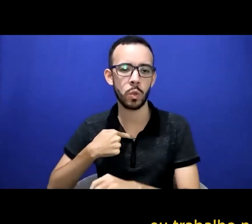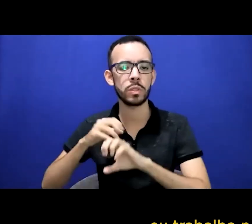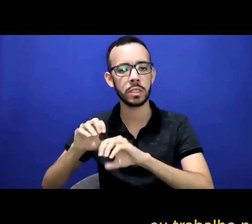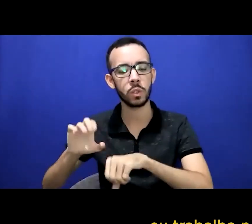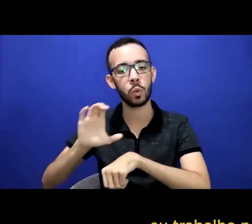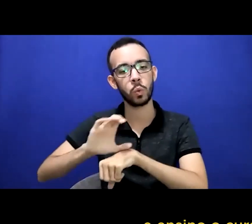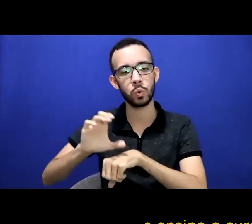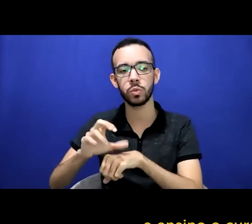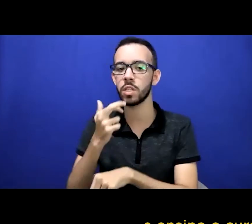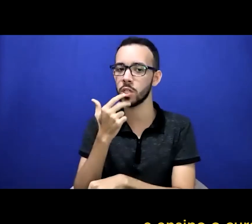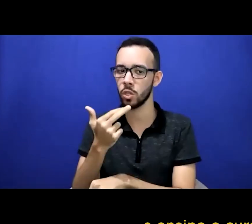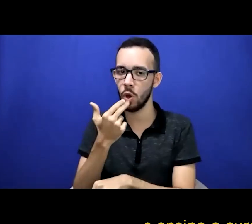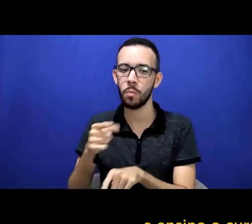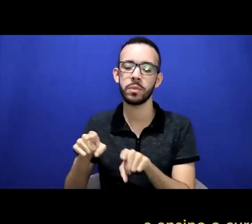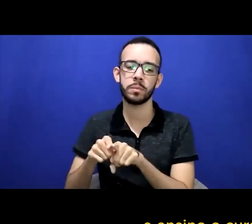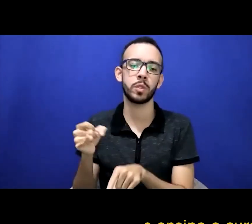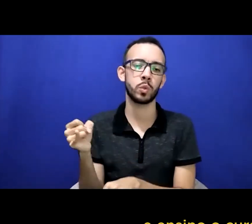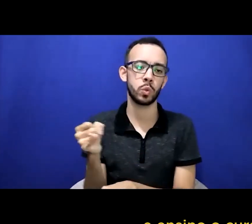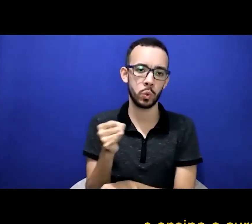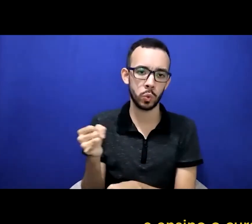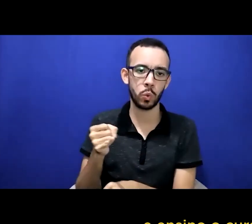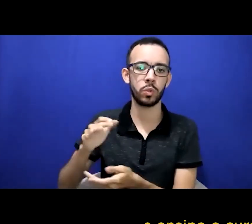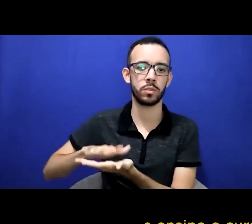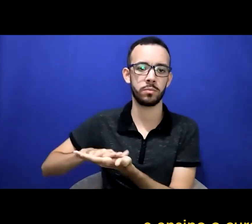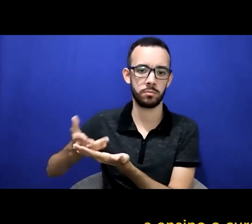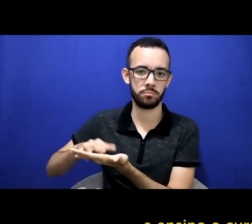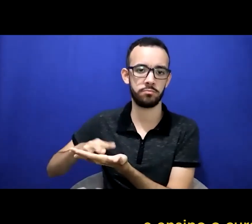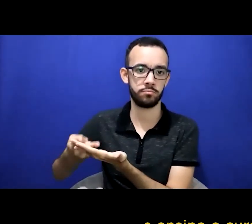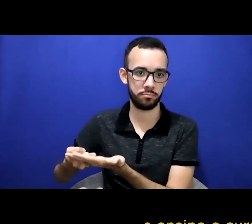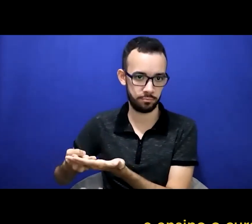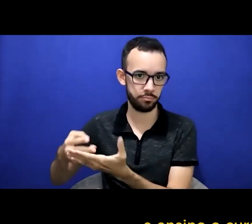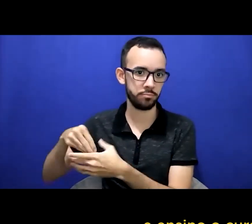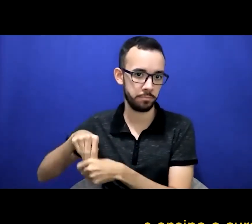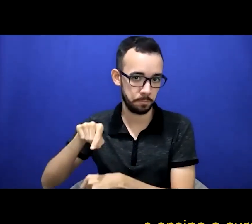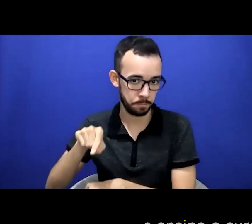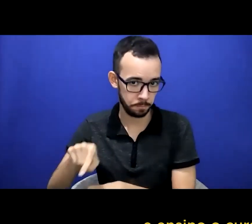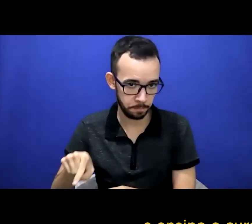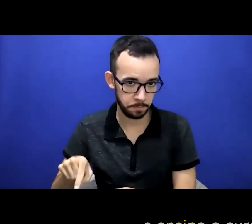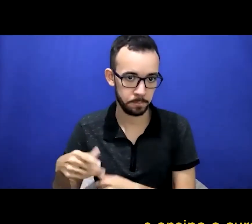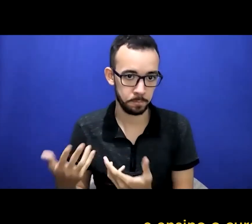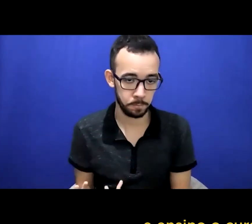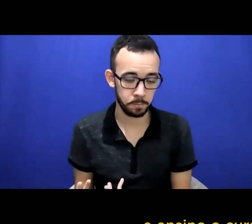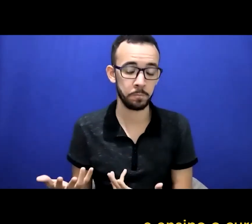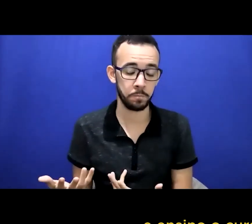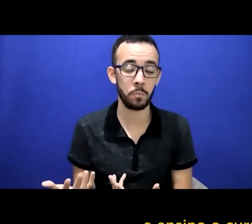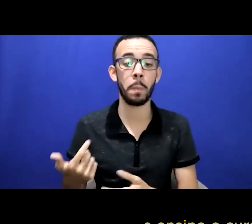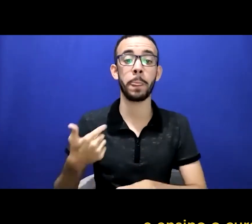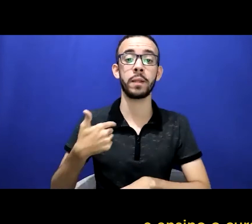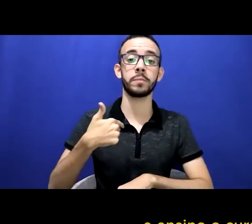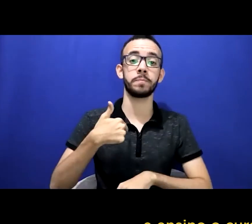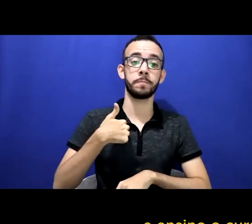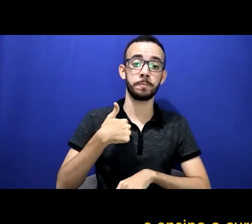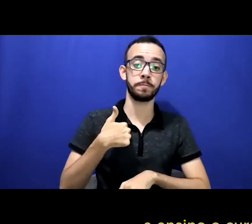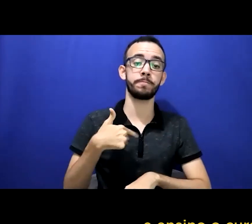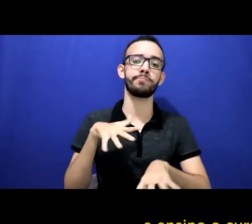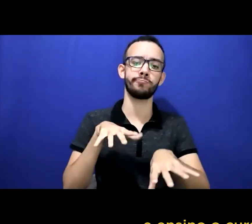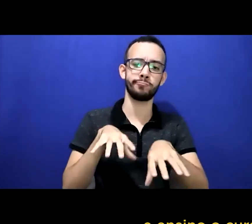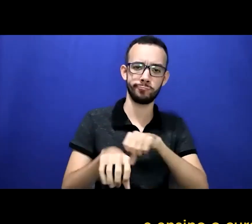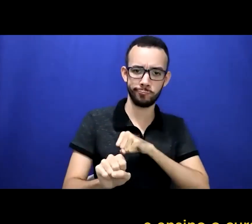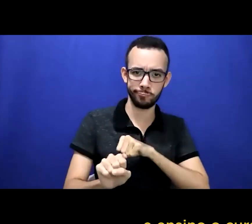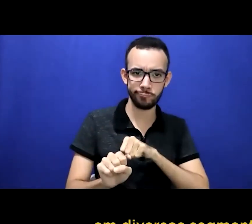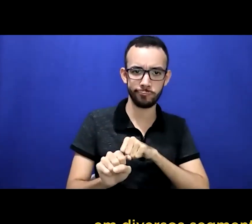Surdos. e ensino curso de libras para intérpretes, tradutores, para